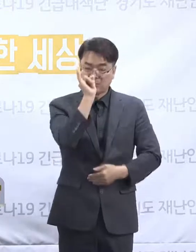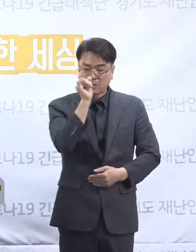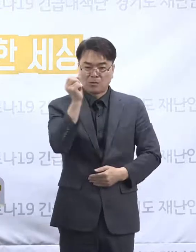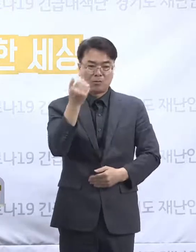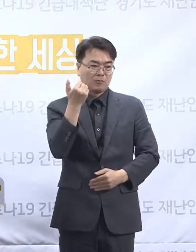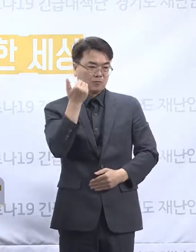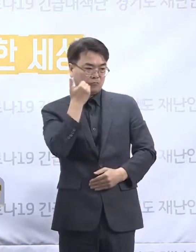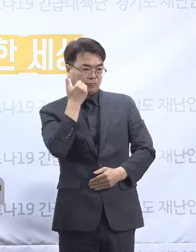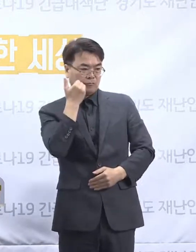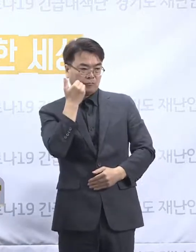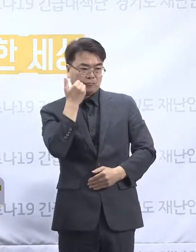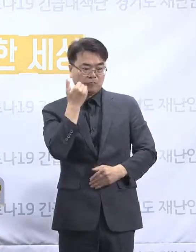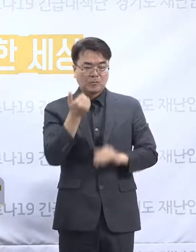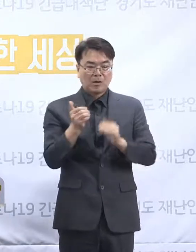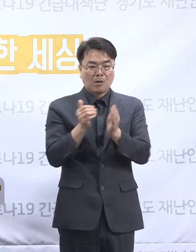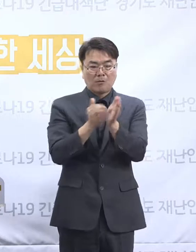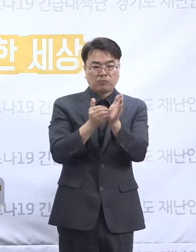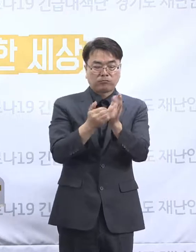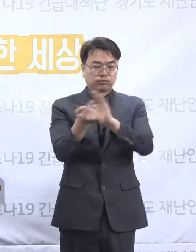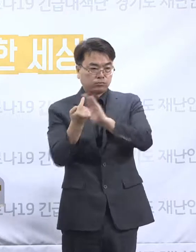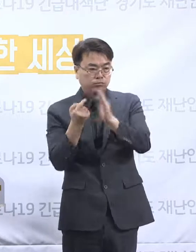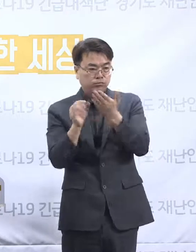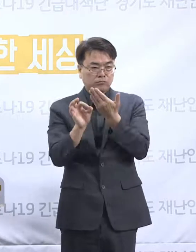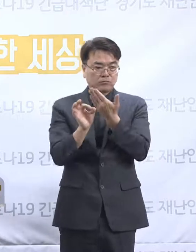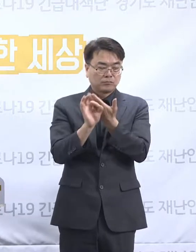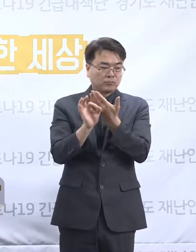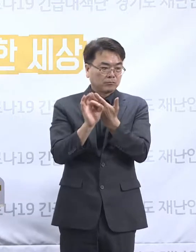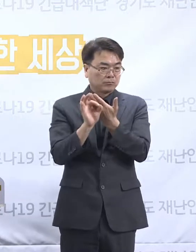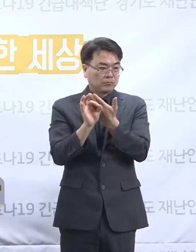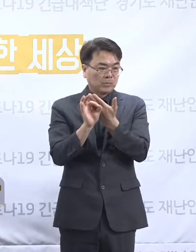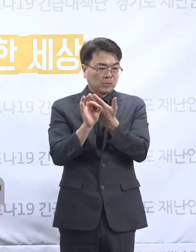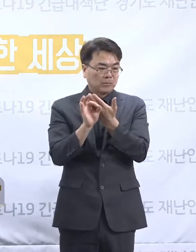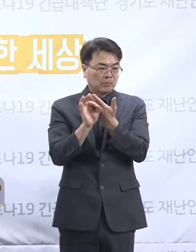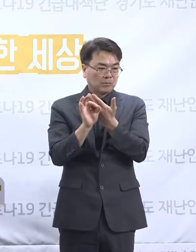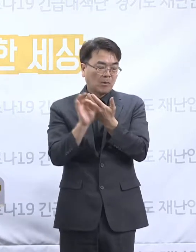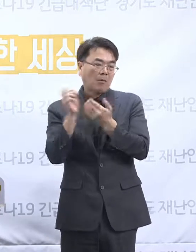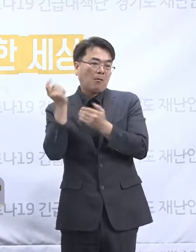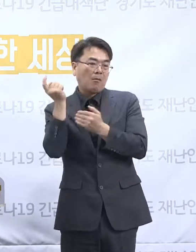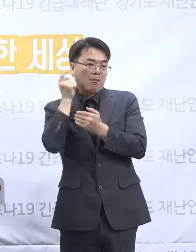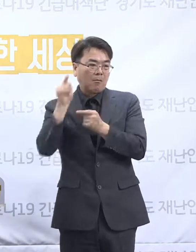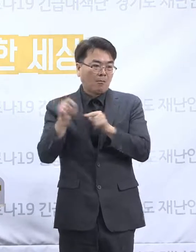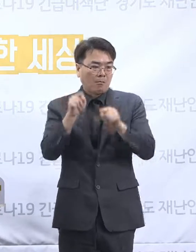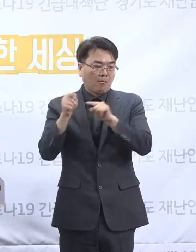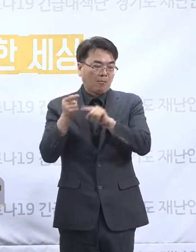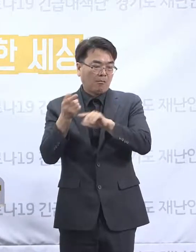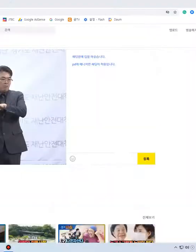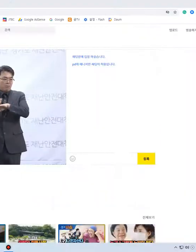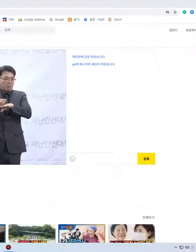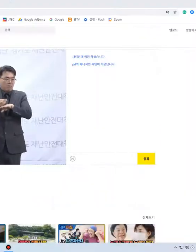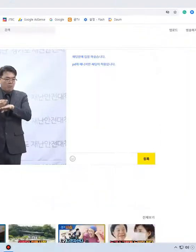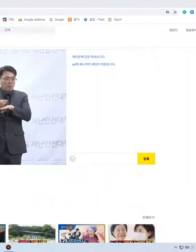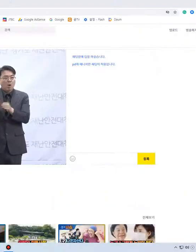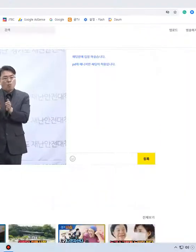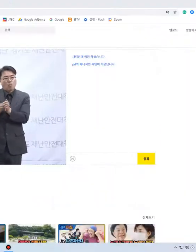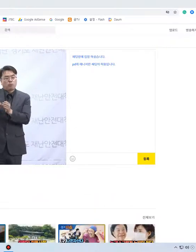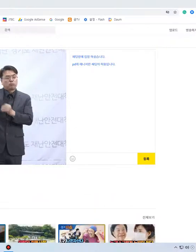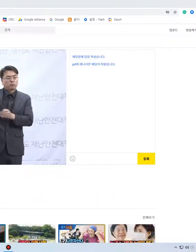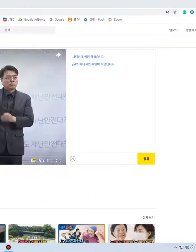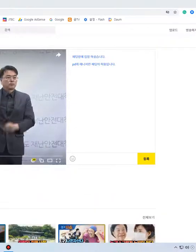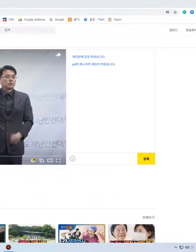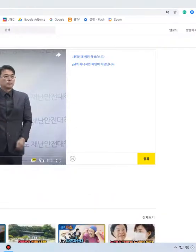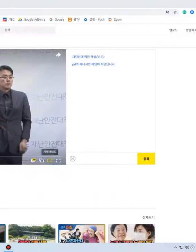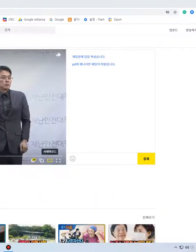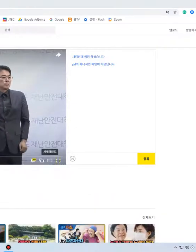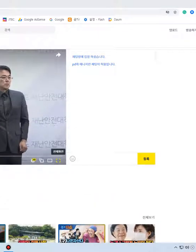때 핸드폰을 몰래 녹음기를 켜면서 따라다니면서 녹음을 한다거나 조사단이 조사를 할